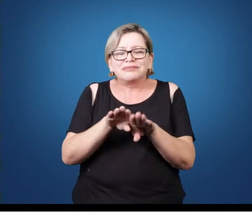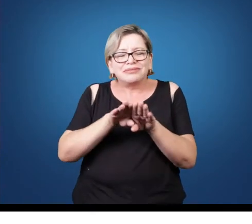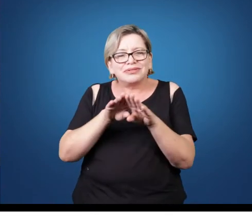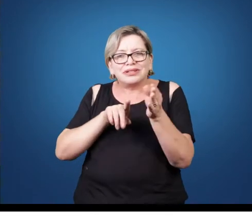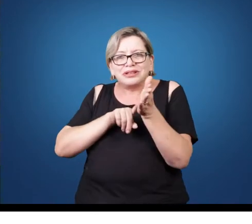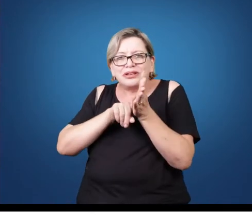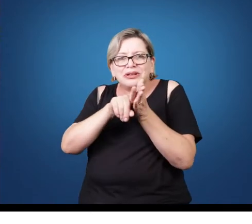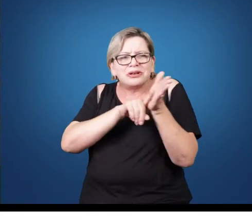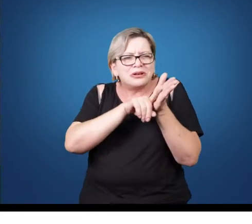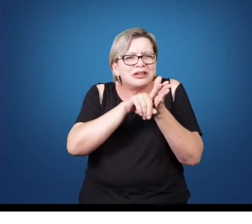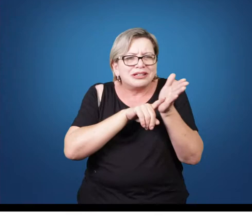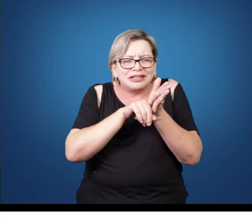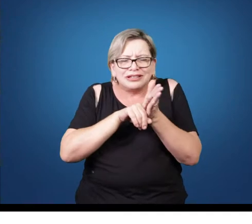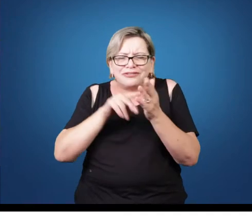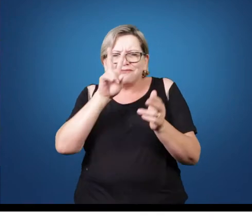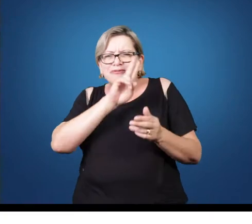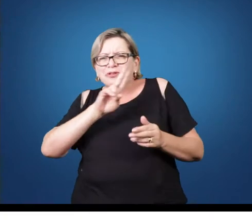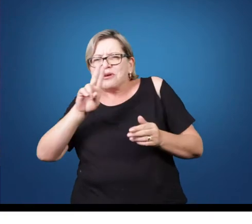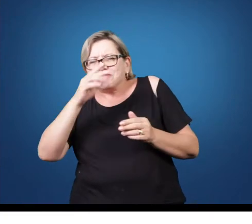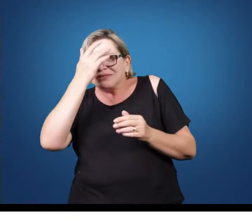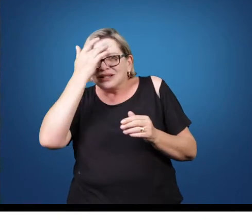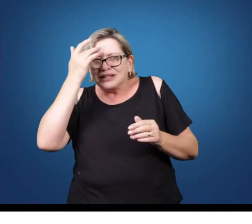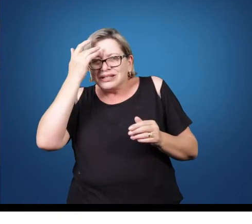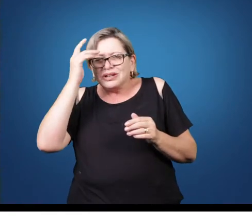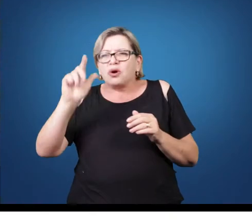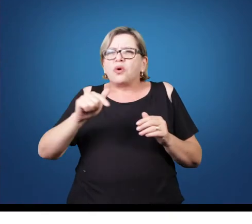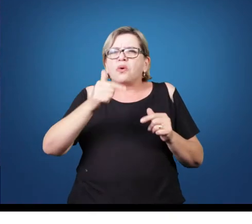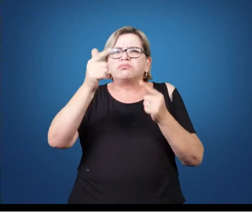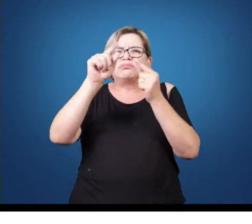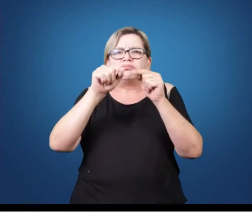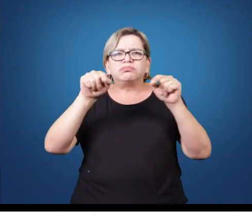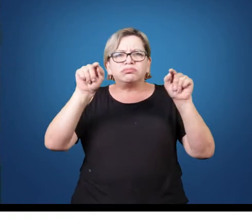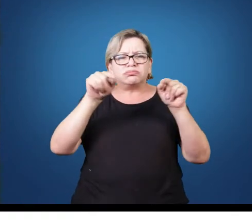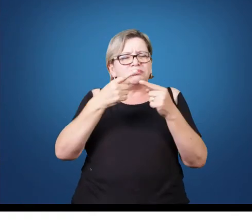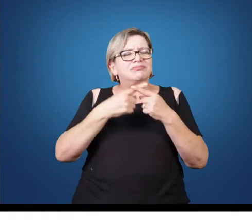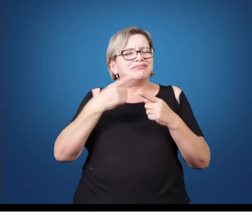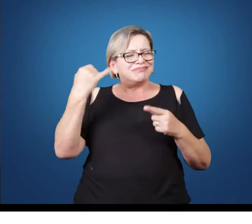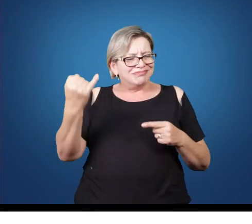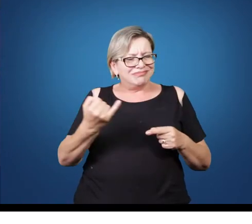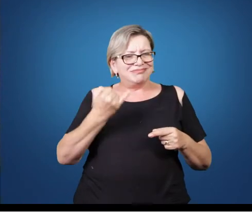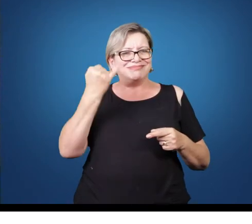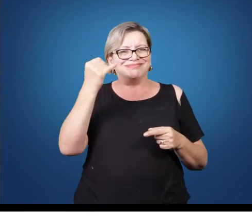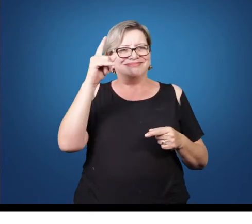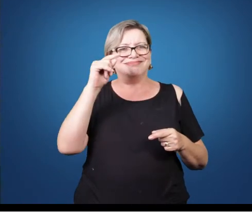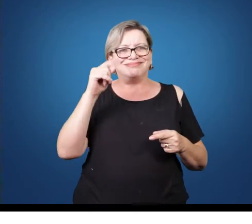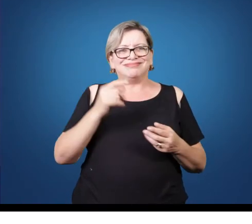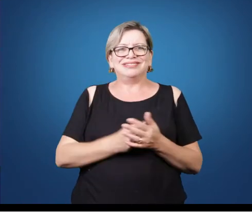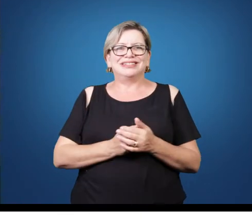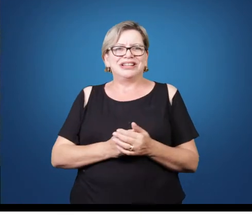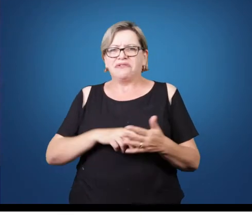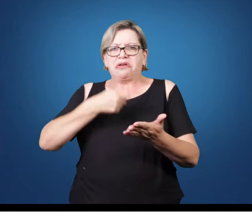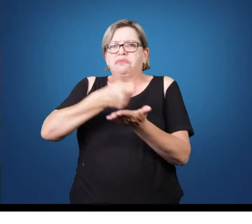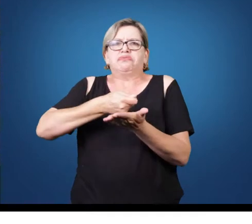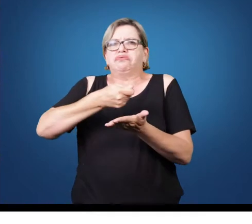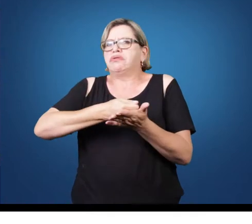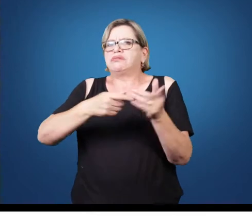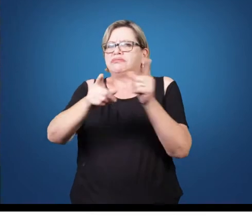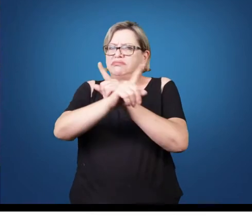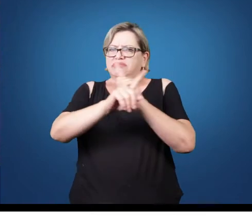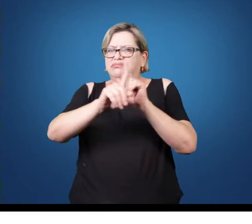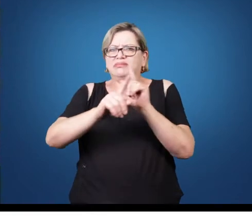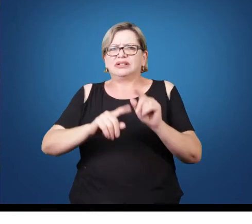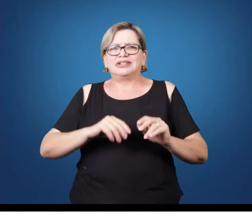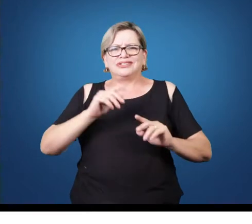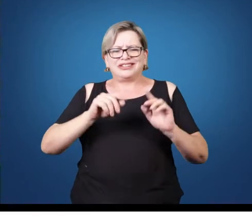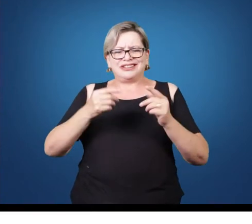pelos nomes dos compositores citados, outras obras e tudo mais, porque é muito rico. Não vai ser cobrado de vocês, ao final,